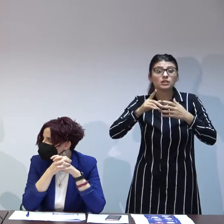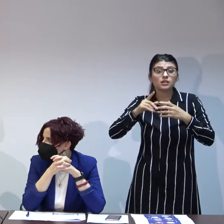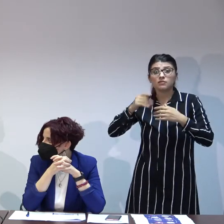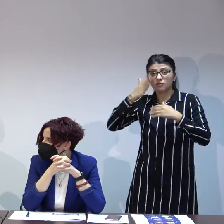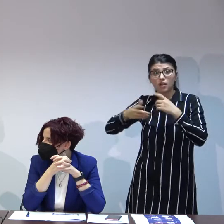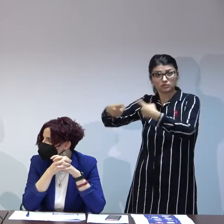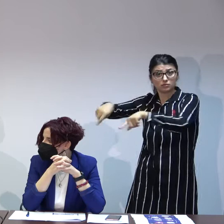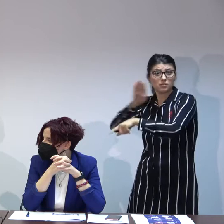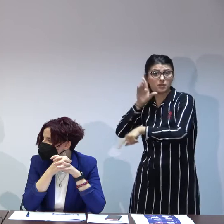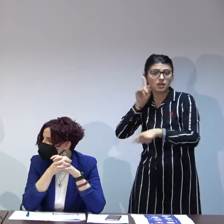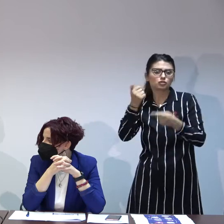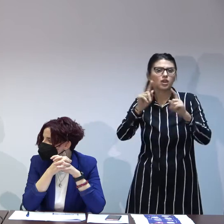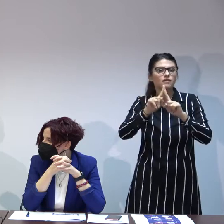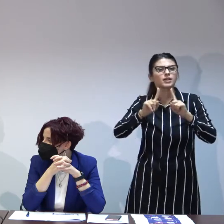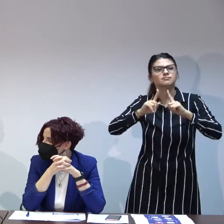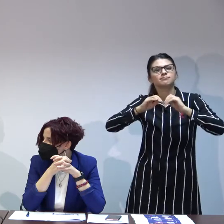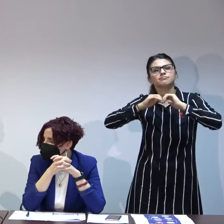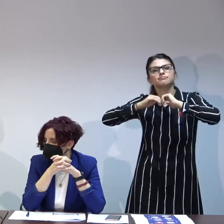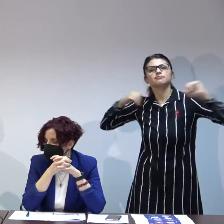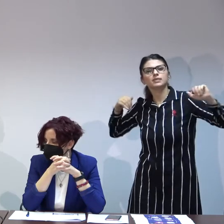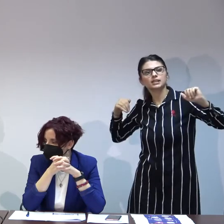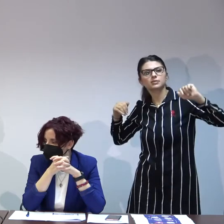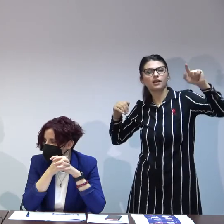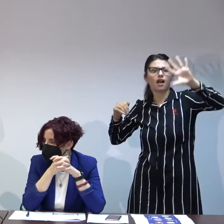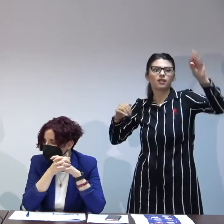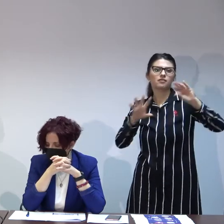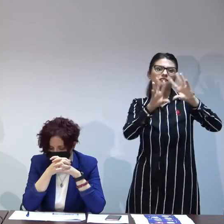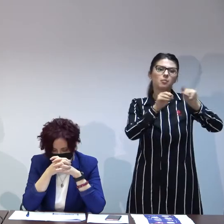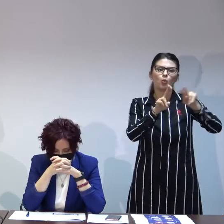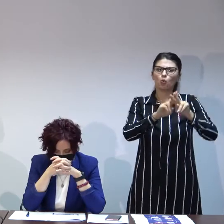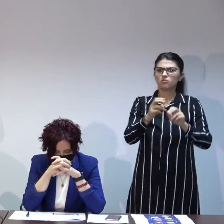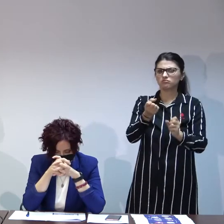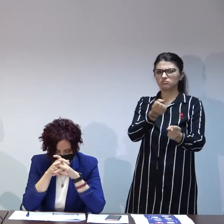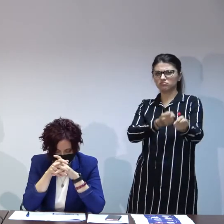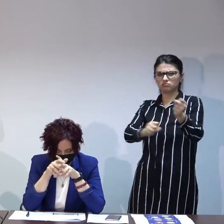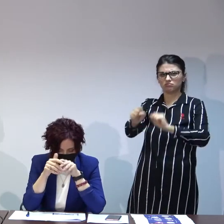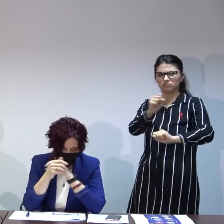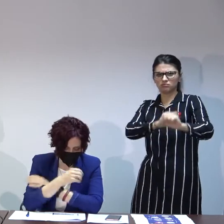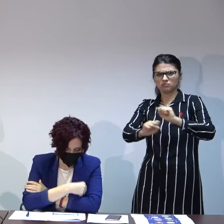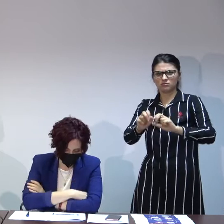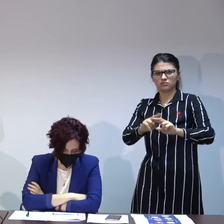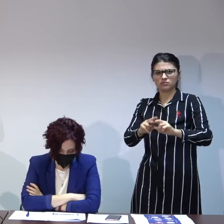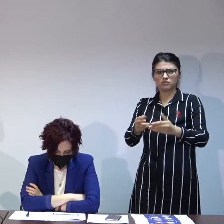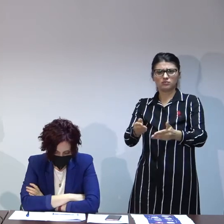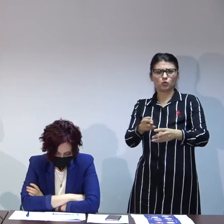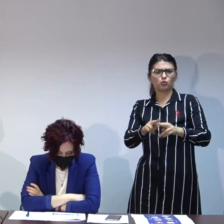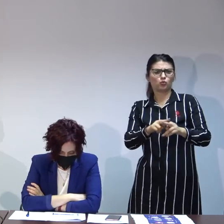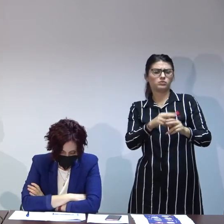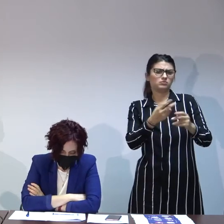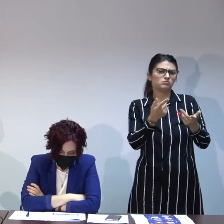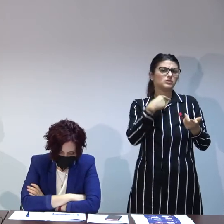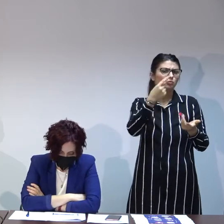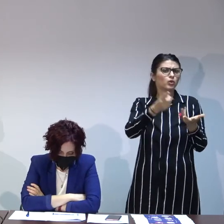de cealaltă familie nu știu felul care se raporta la ei sau se referea la cealaltă